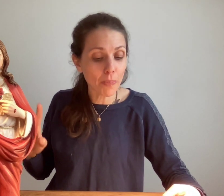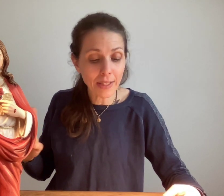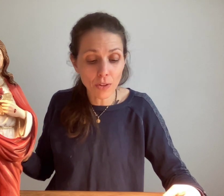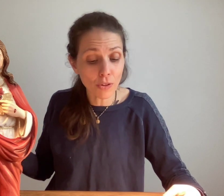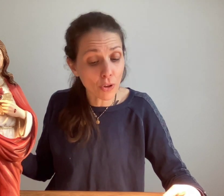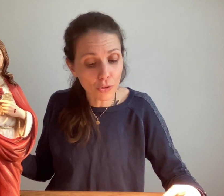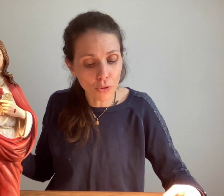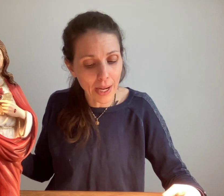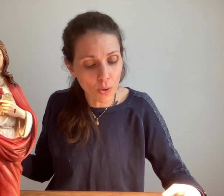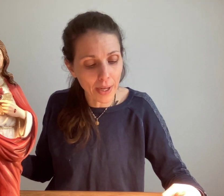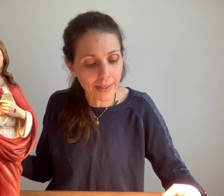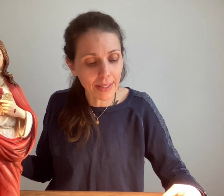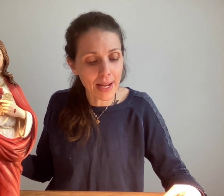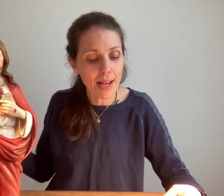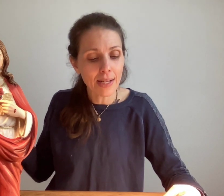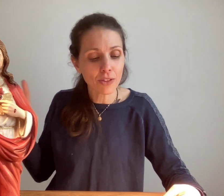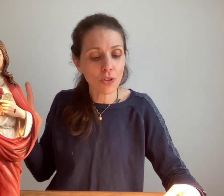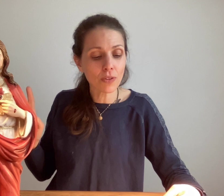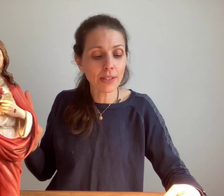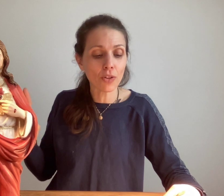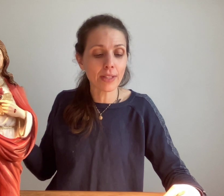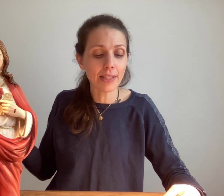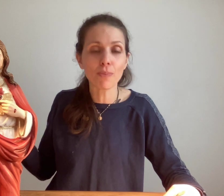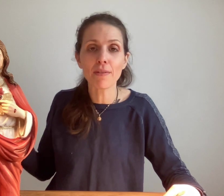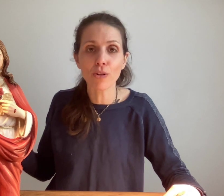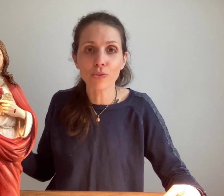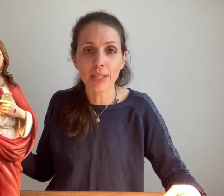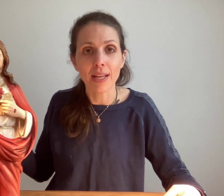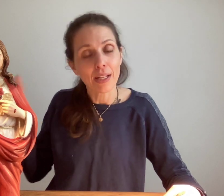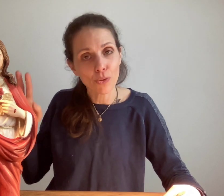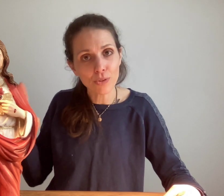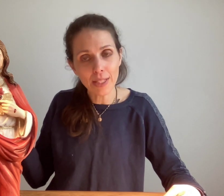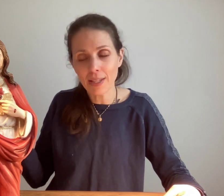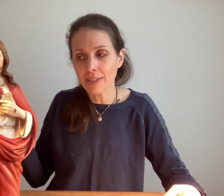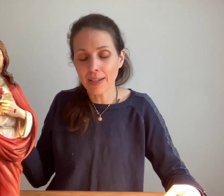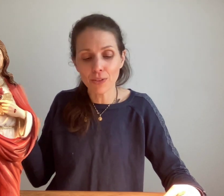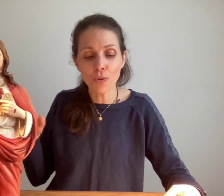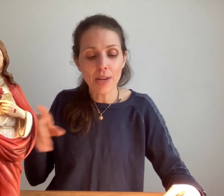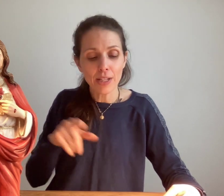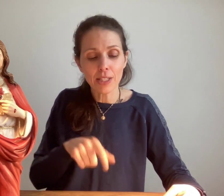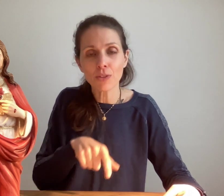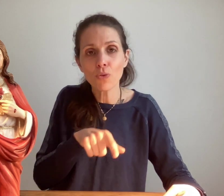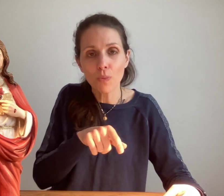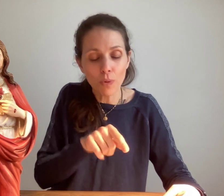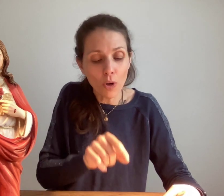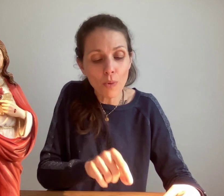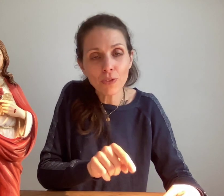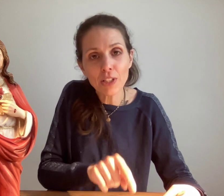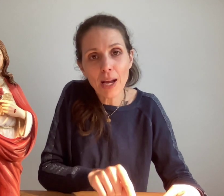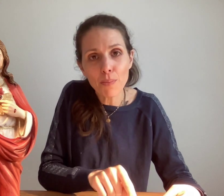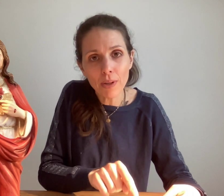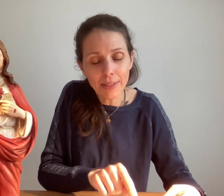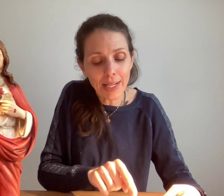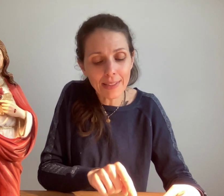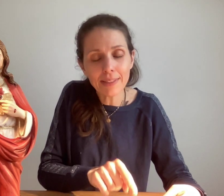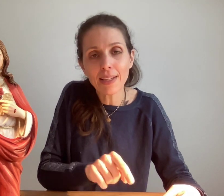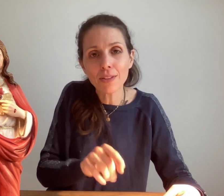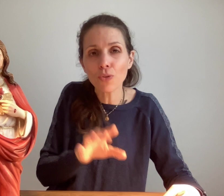personne n'entre dans la gloire éternelle sans être née de ma volonté. Donc ça, c'est intéressant. Jésus commence déjà à pointer la distinction